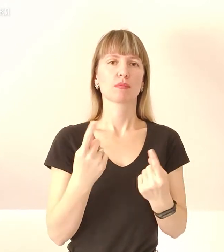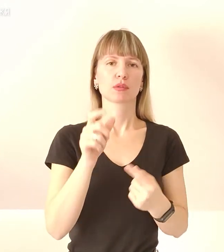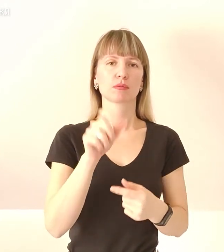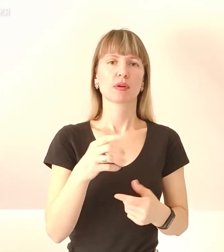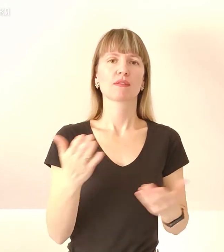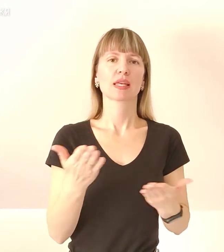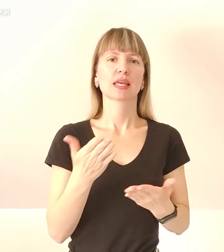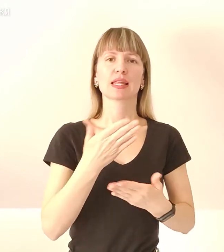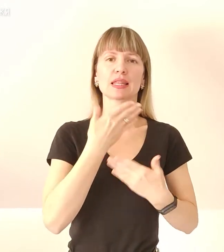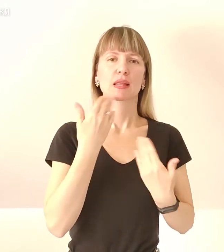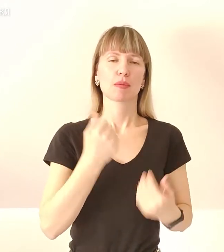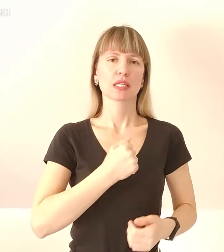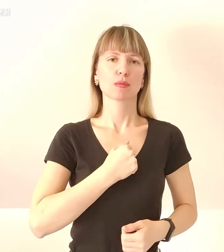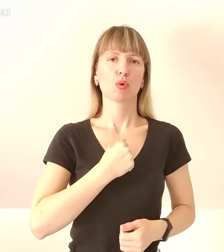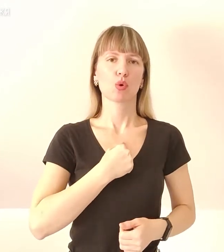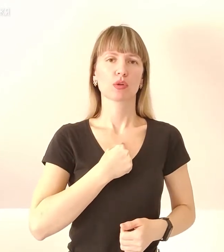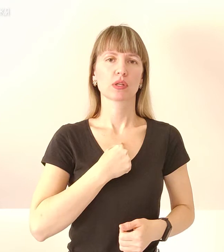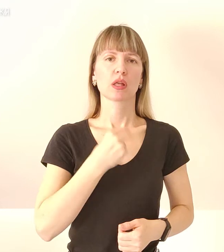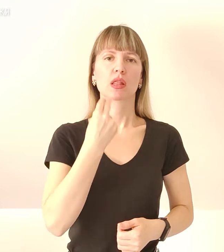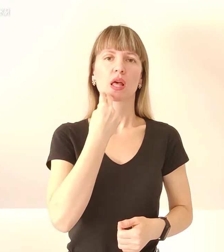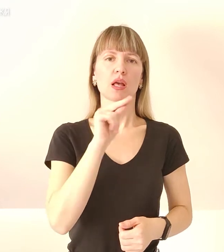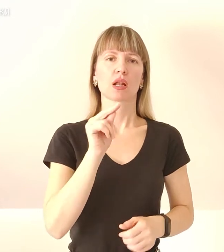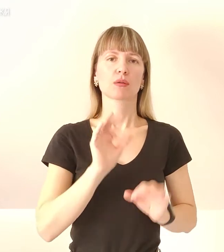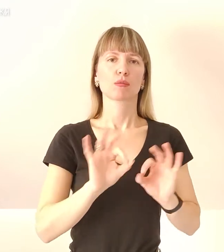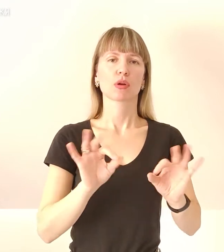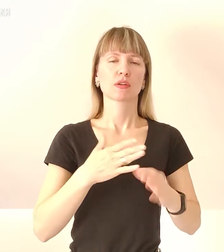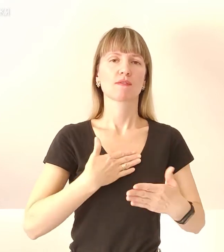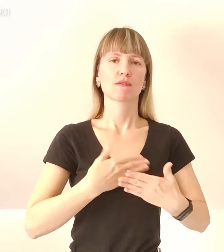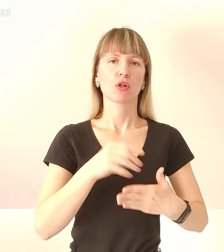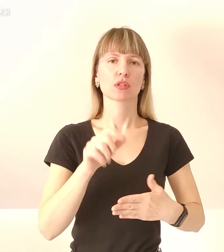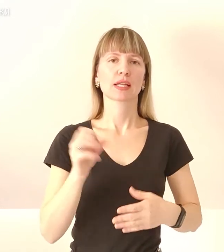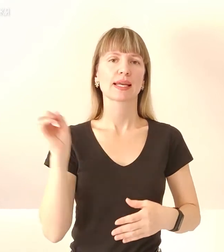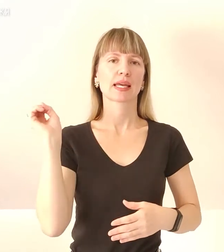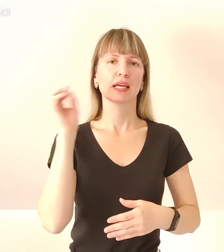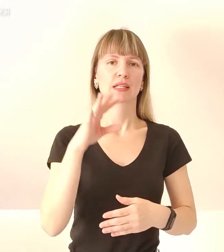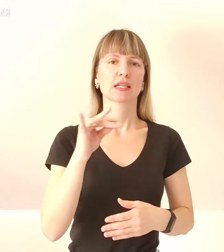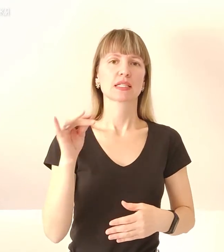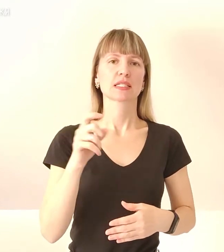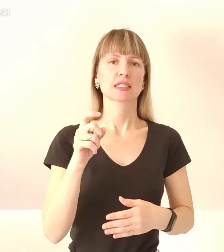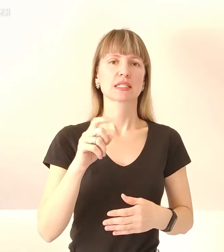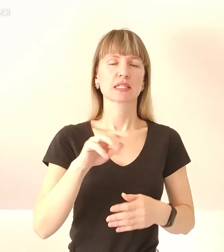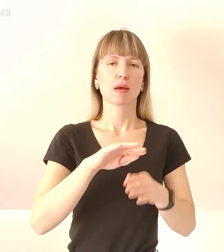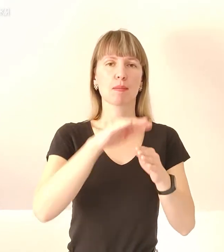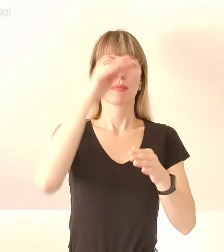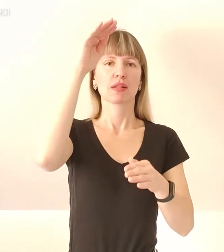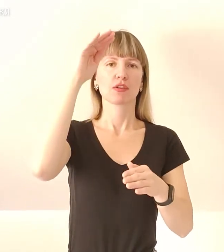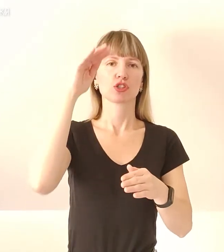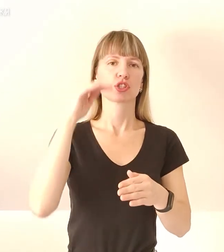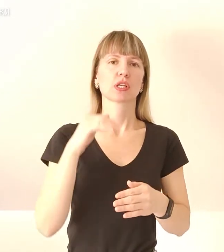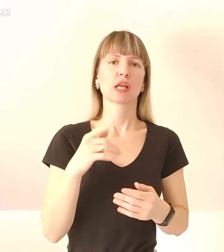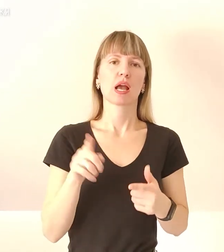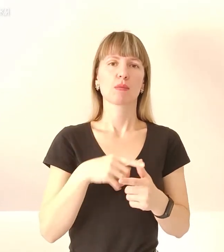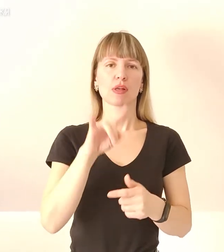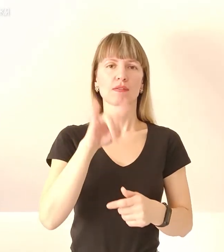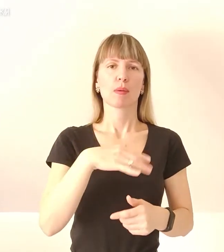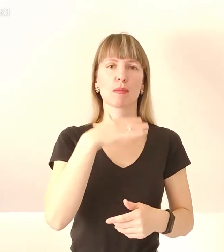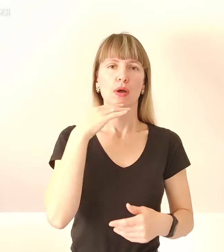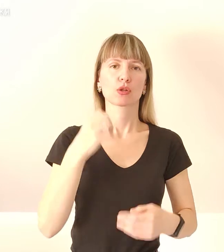немає зброї. Найкраще, пояснюють волонтери, кидати з барикади підвищення або з вікон багатоповерхівок.